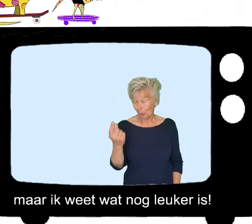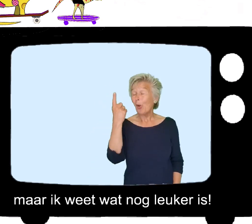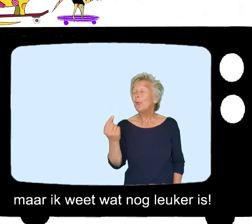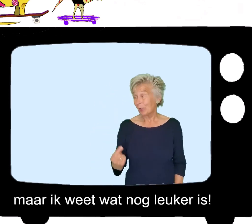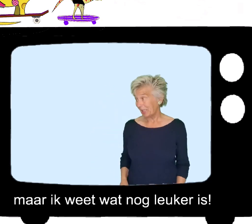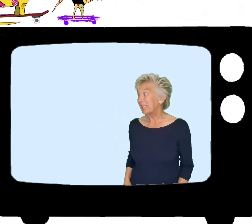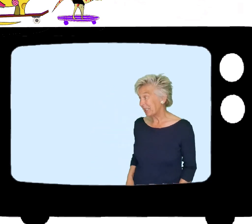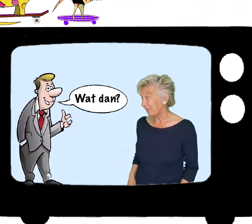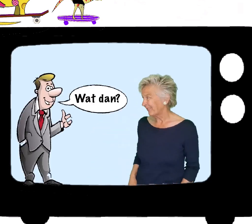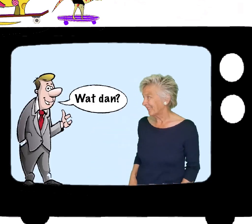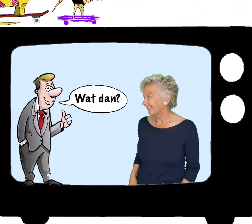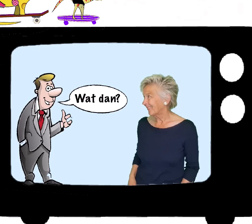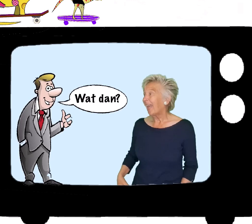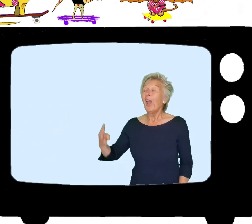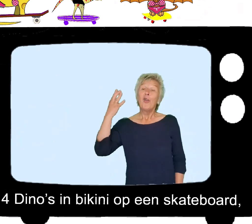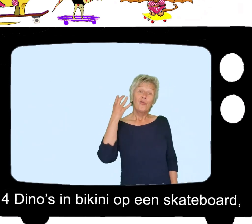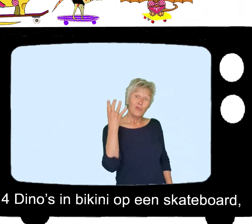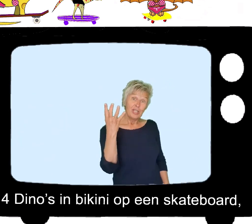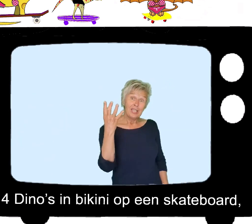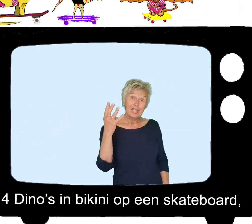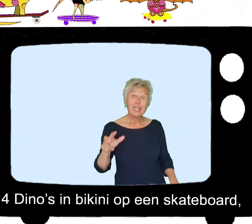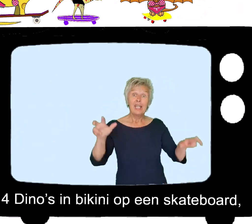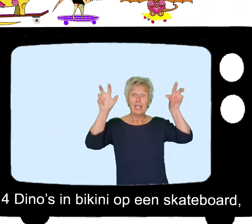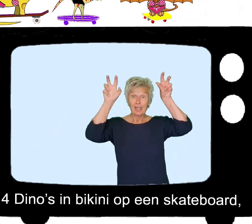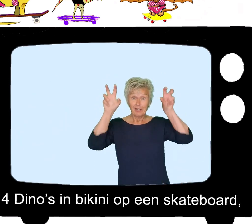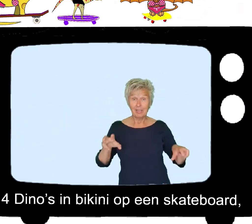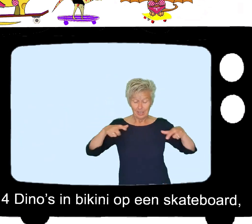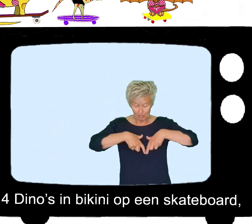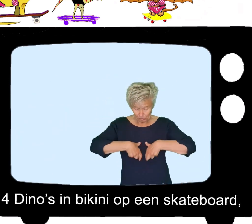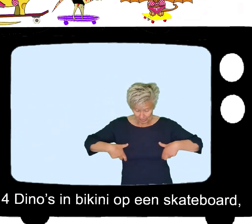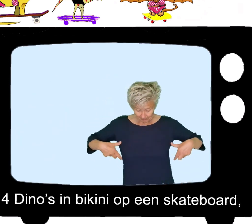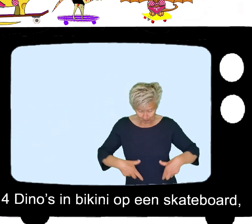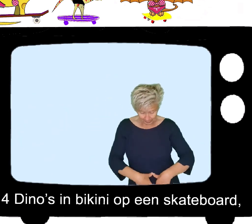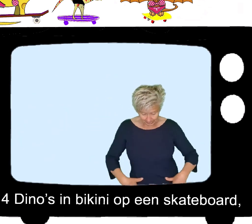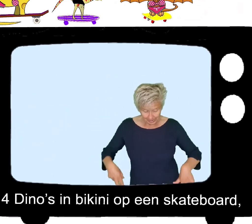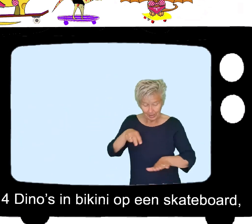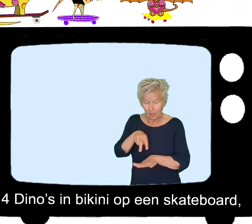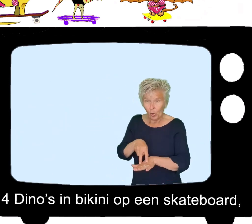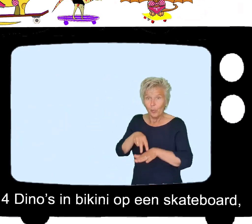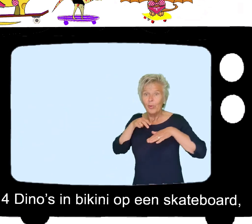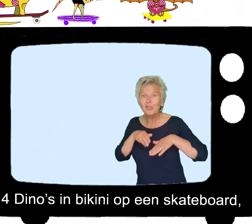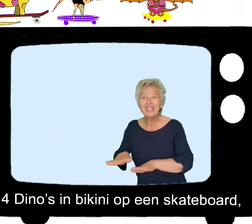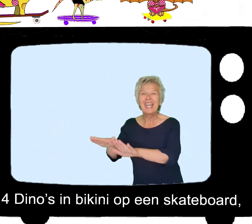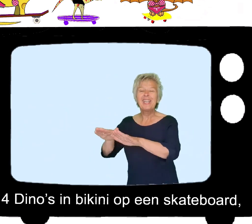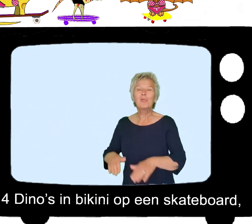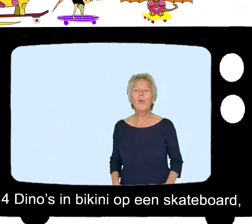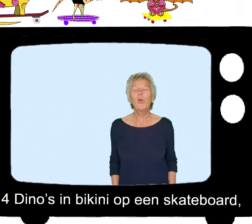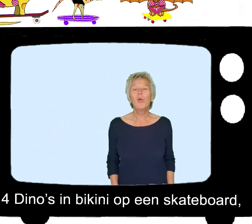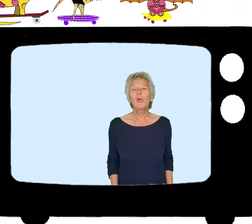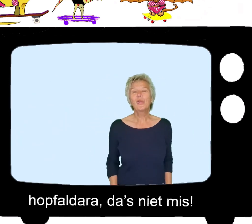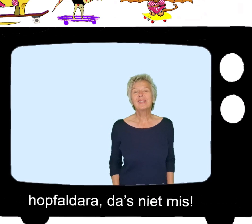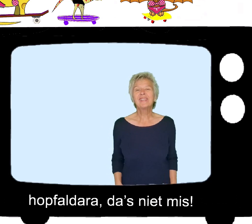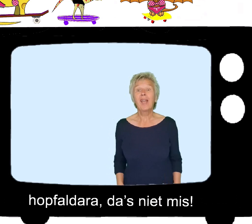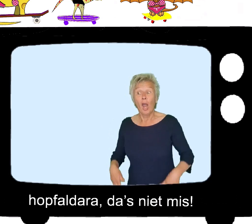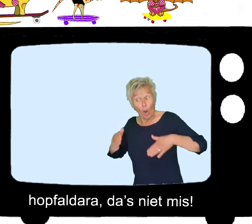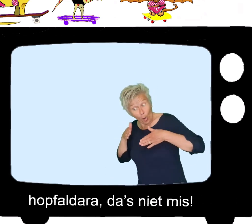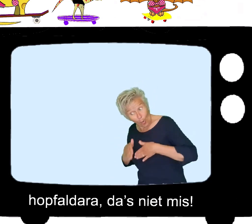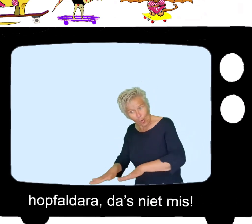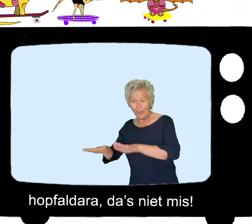leuker is Oh, wat dan? Vier dino's in bikini op een skateboard Hop,